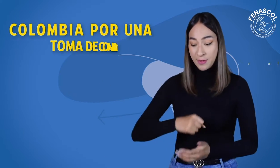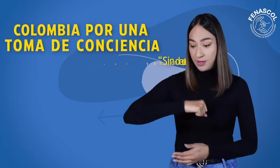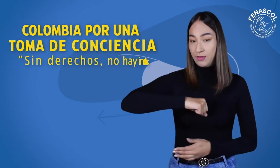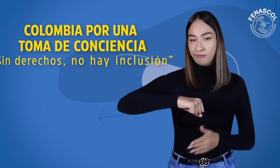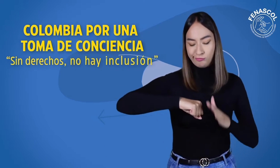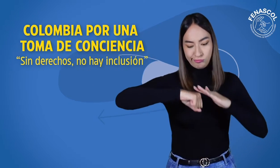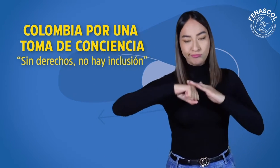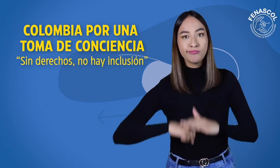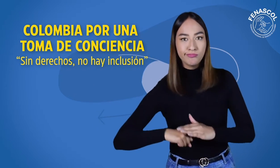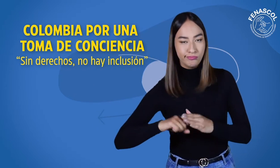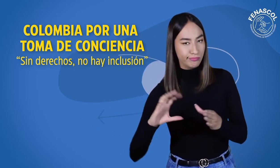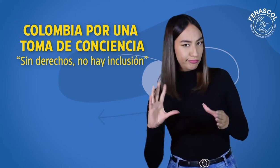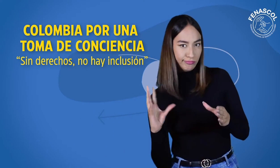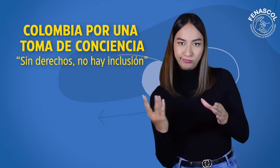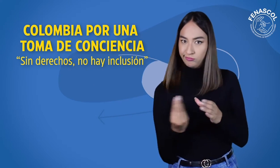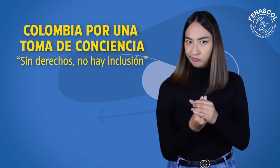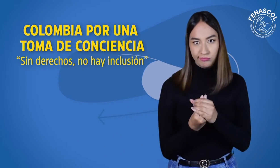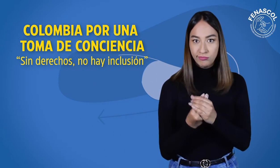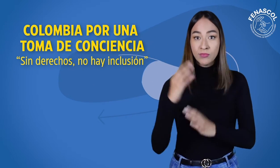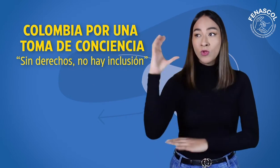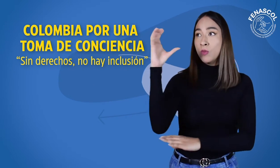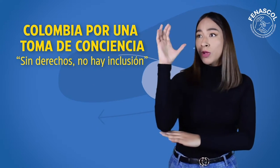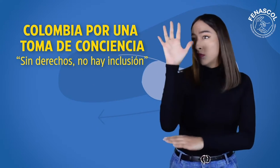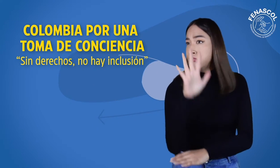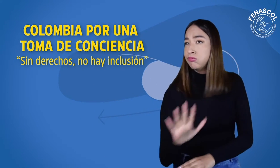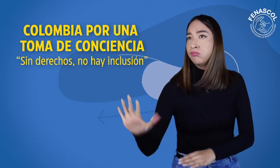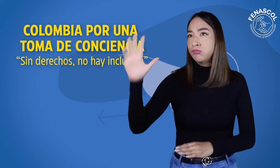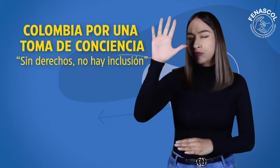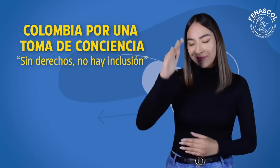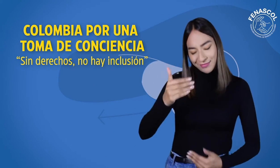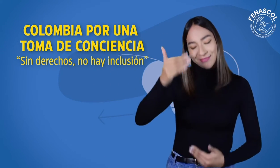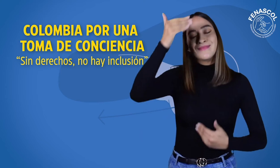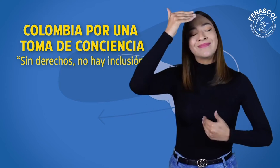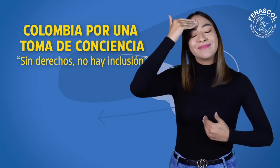Colombia por una toma de conciencia. Sin derechos, no hay inclusión.